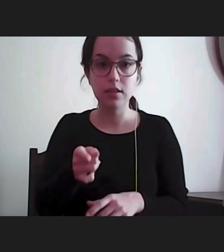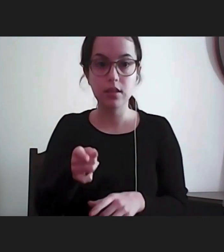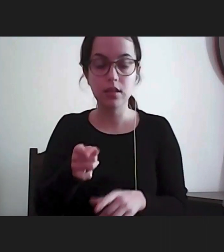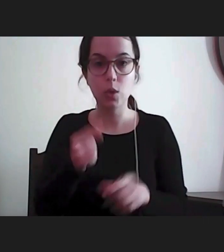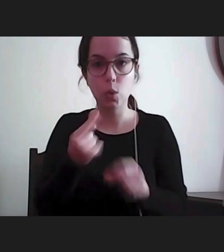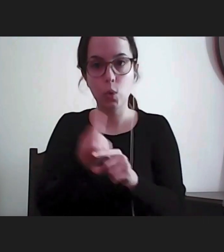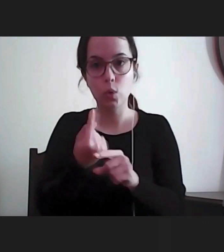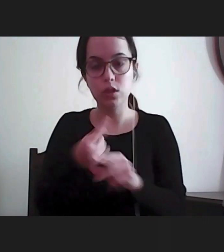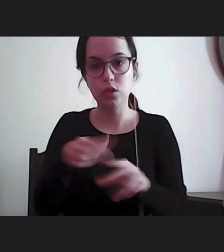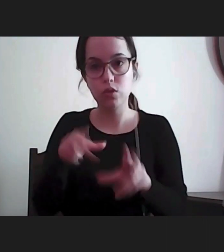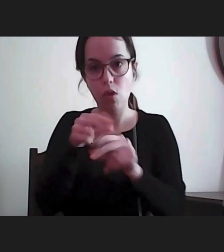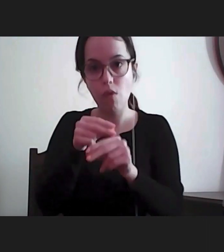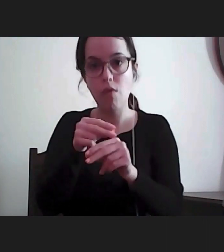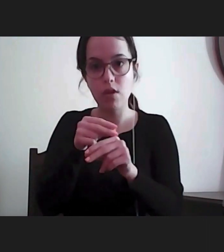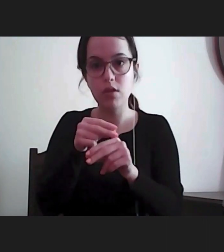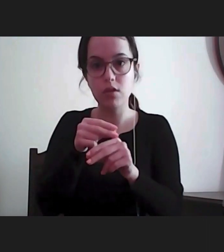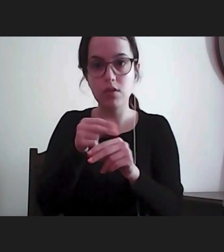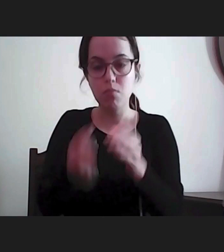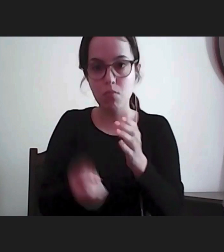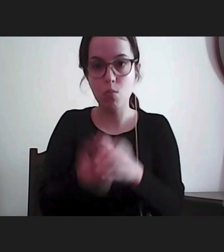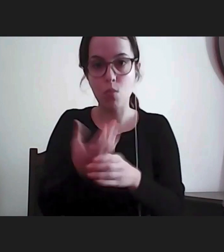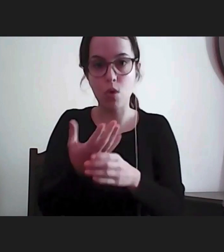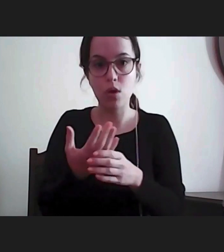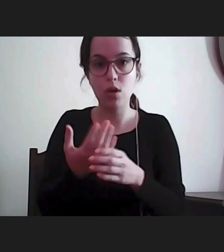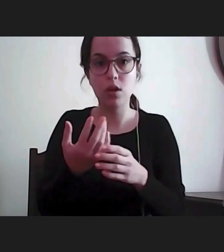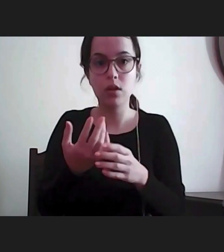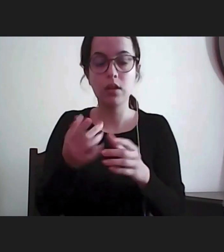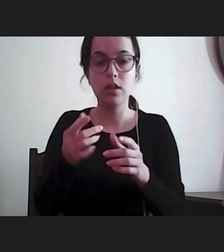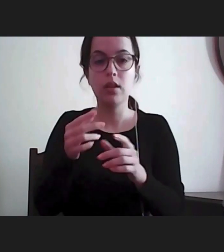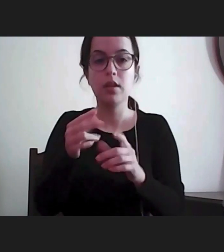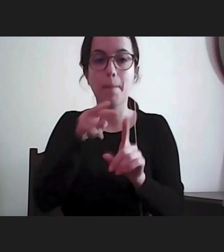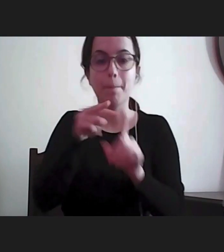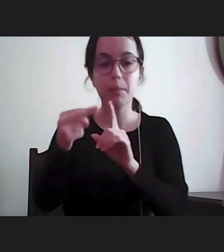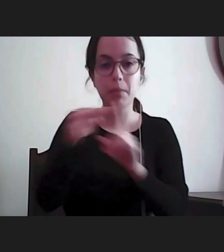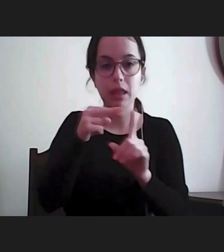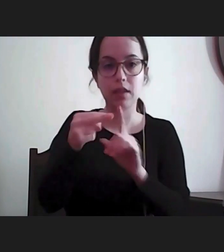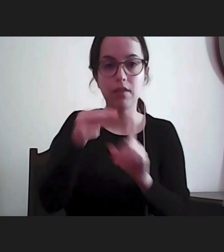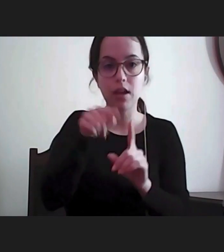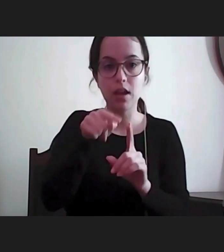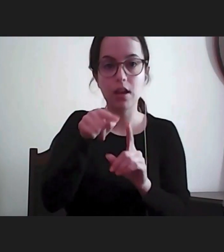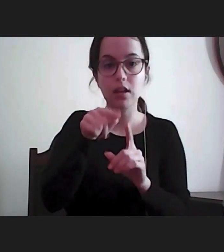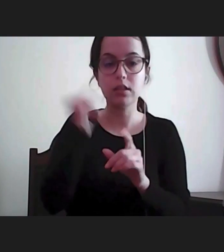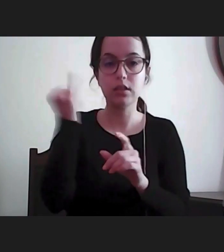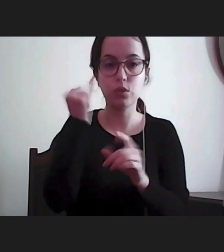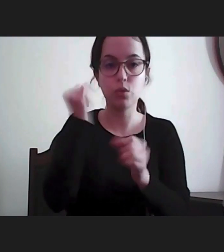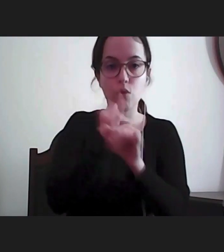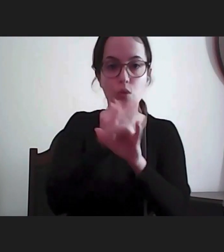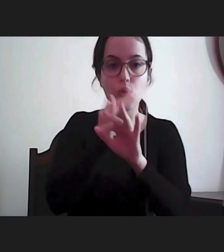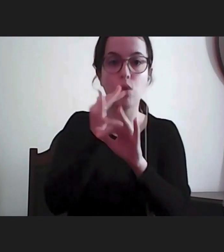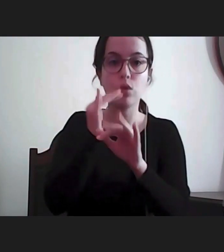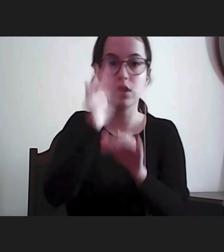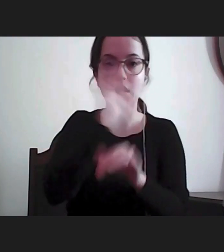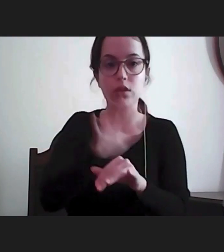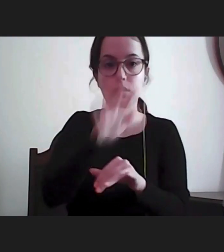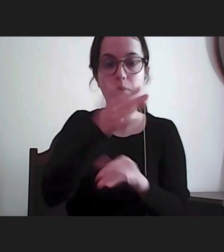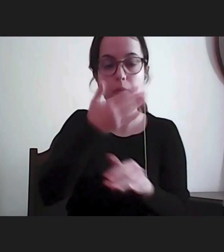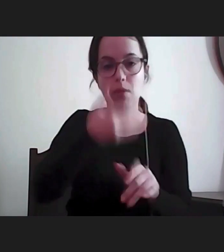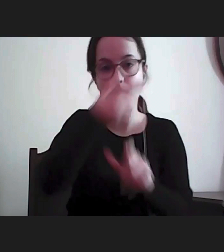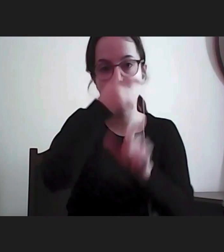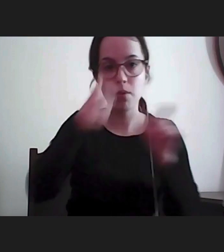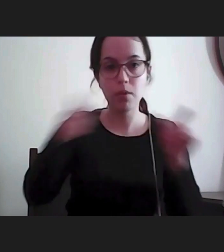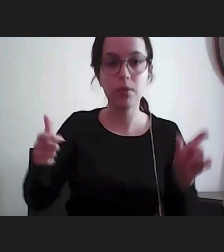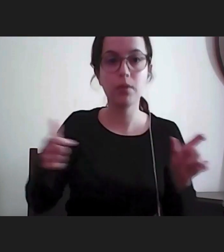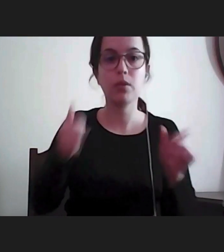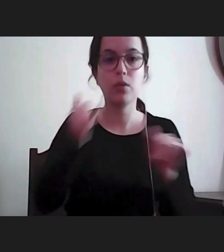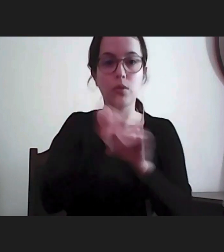novas, nomeadamente esta visão internacional e esta ligação com outras instituições nacionais de direitos humanos, com